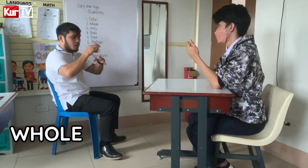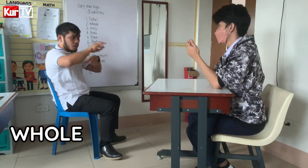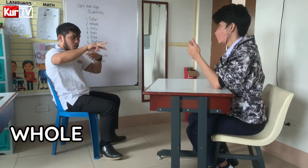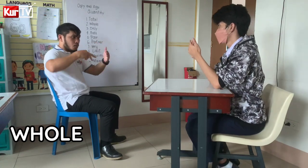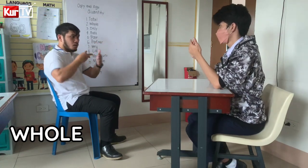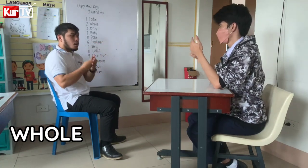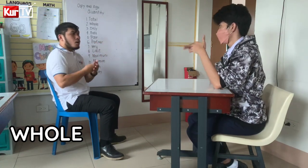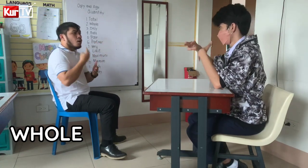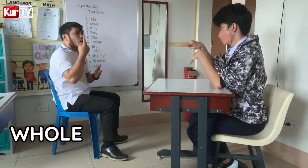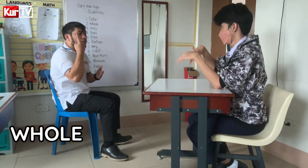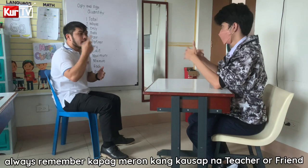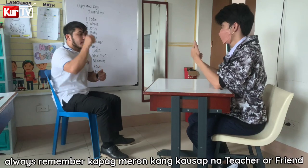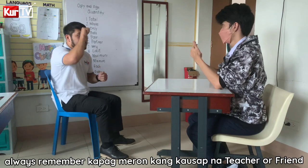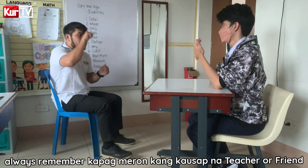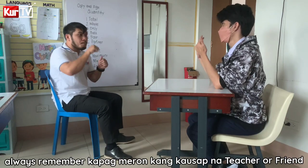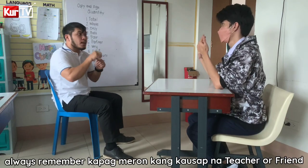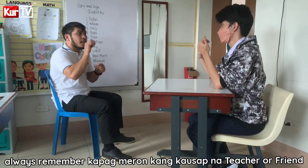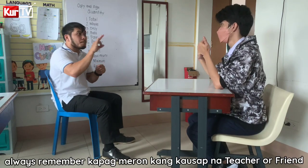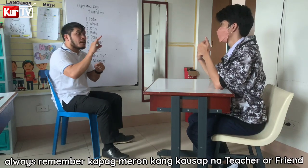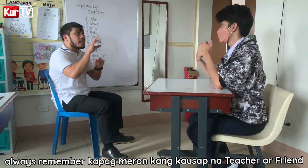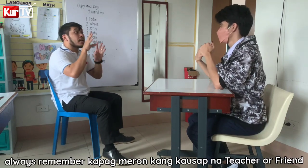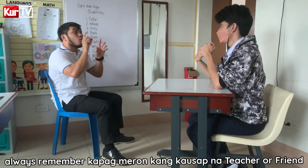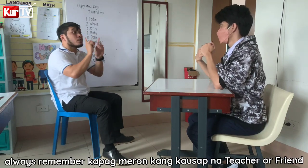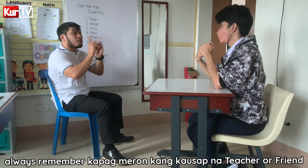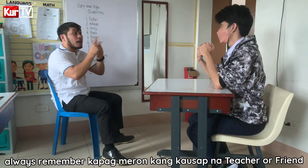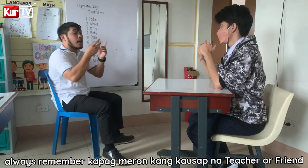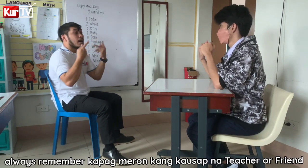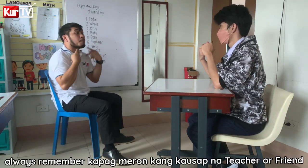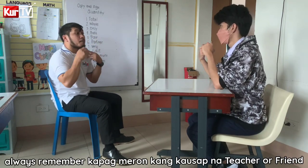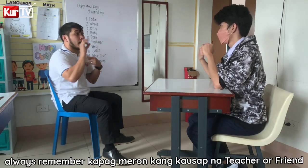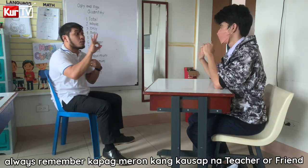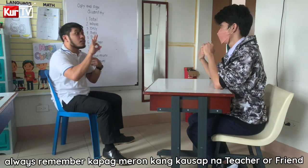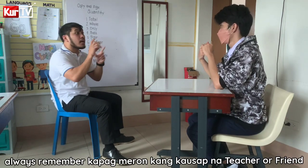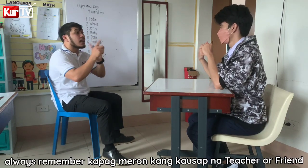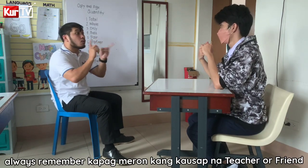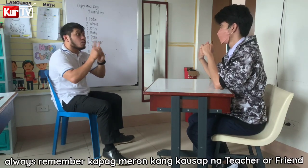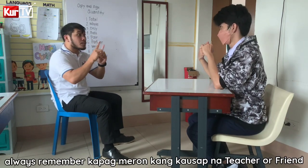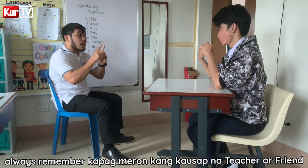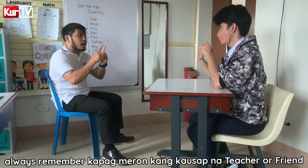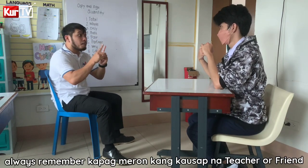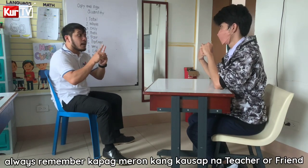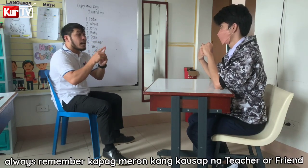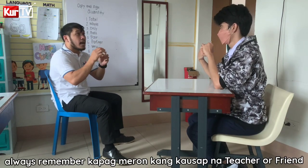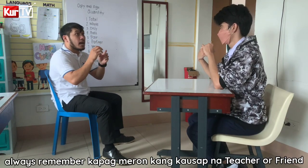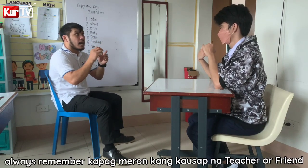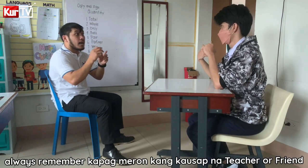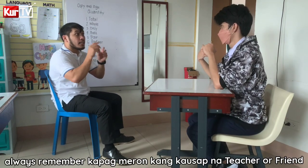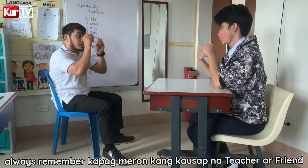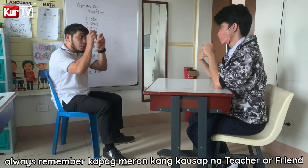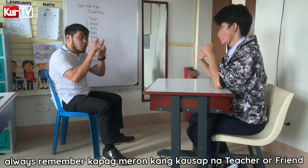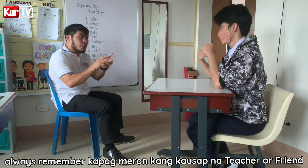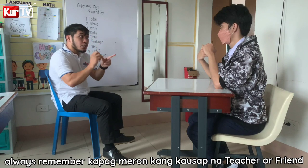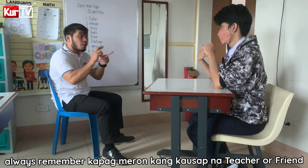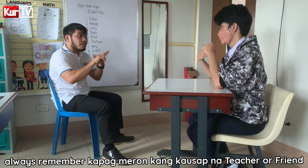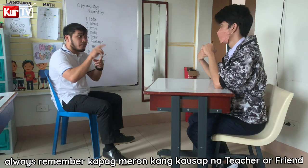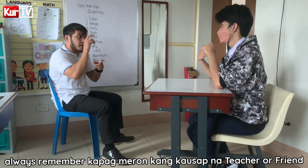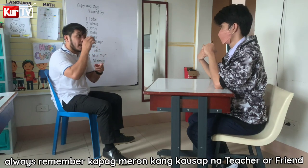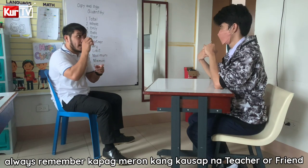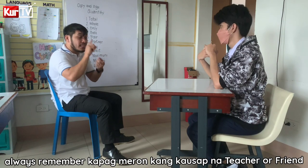Whole. Always remember, kapag may kausap ka, kapag meron kang kausap, Teacher or friend,